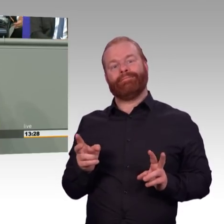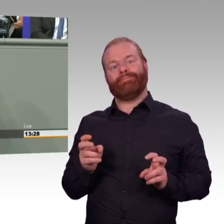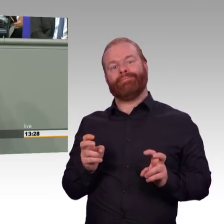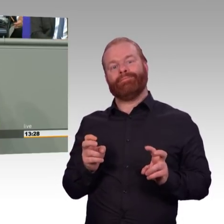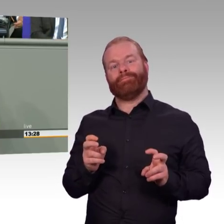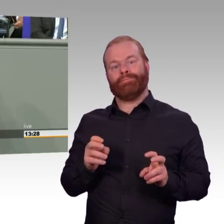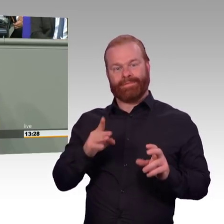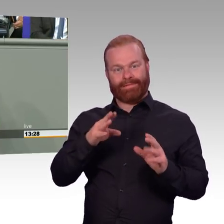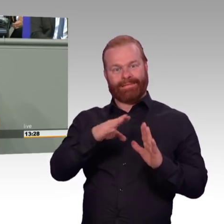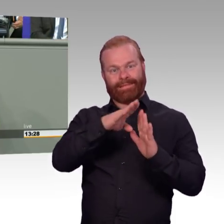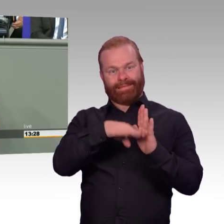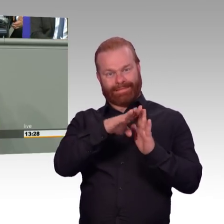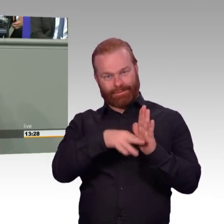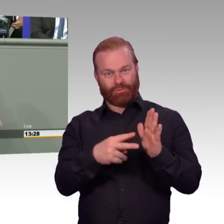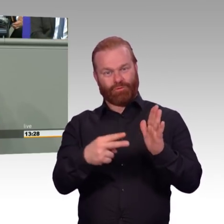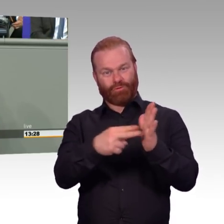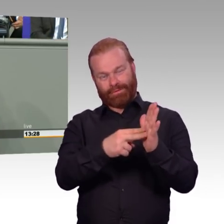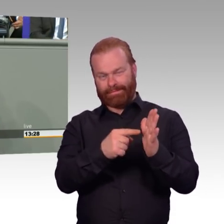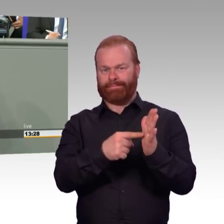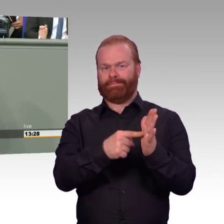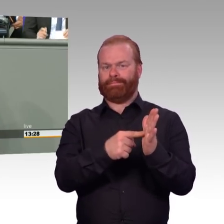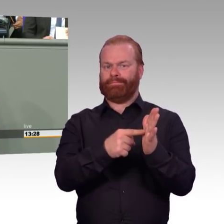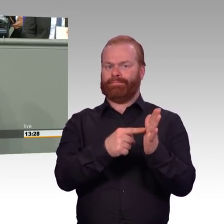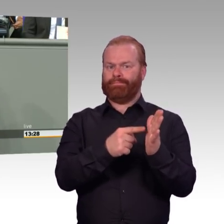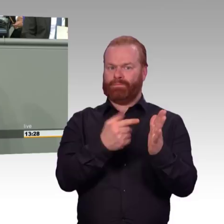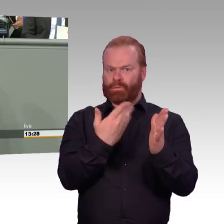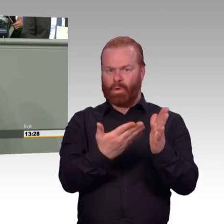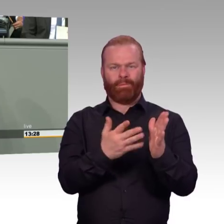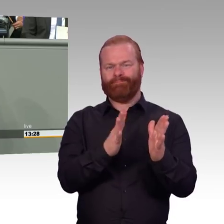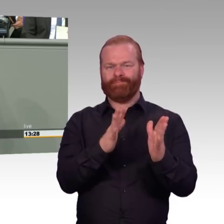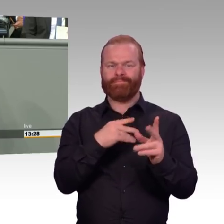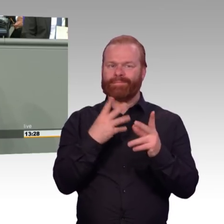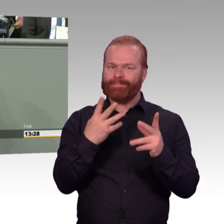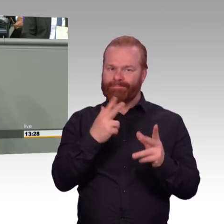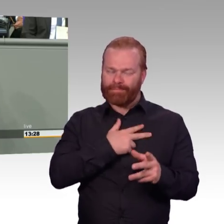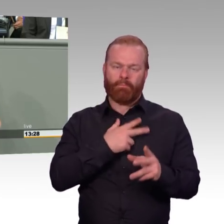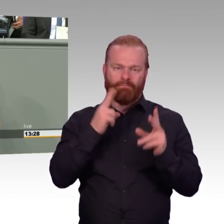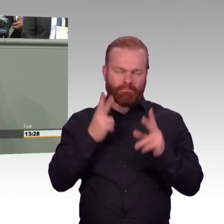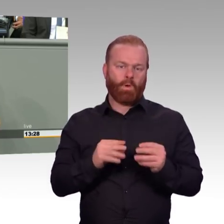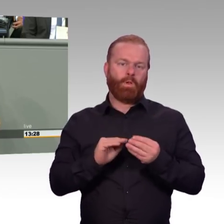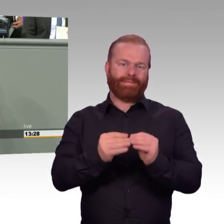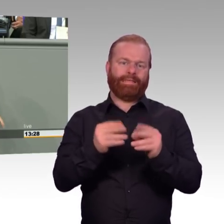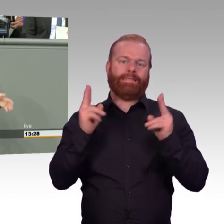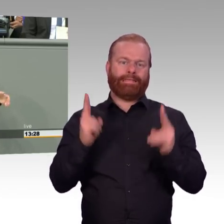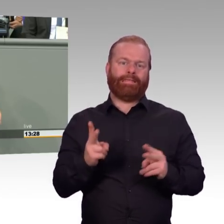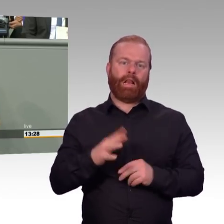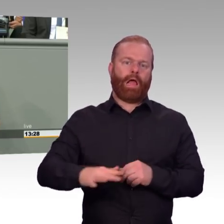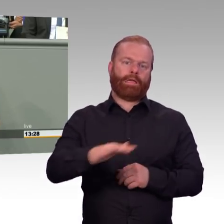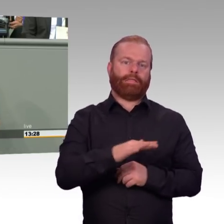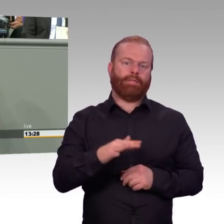bewerkstelligen haben, das, glaube ich, da brauchen wir nicht drüber streiten. Und dass man die nicht innerhalb von zwei Monaten